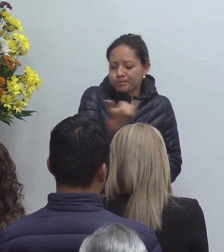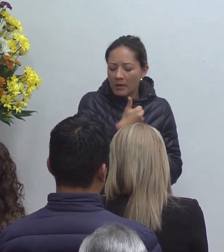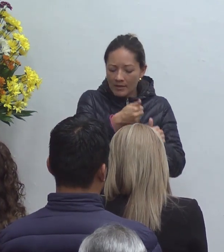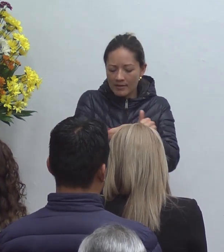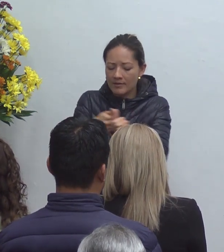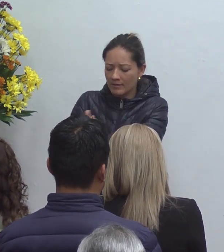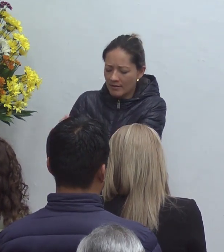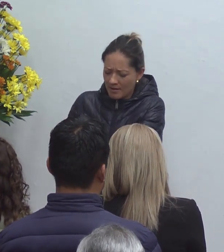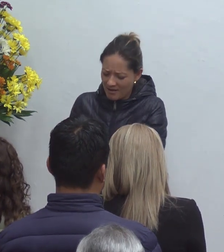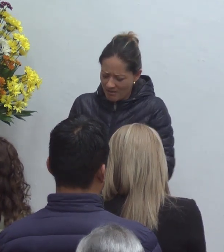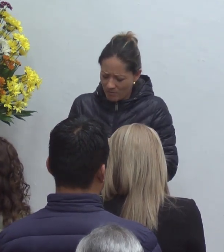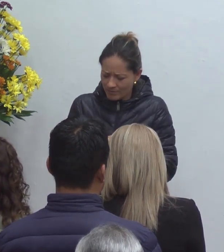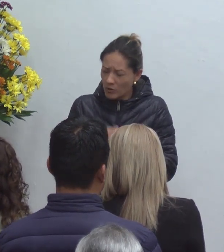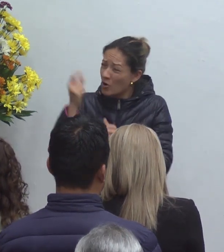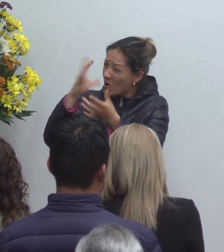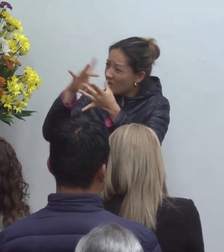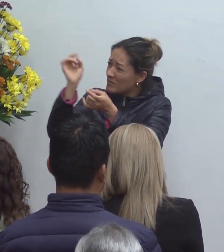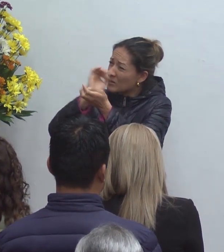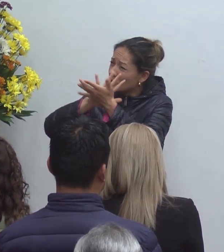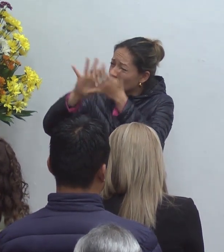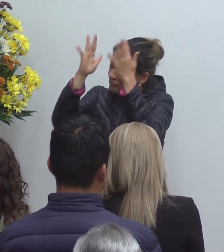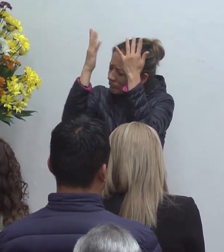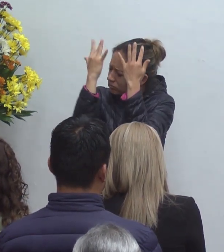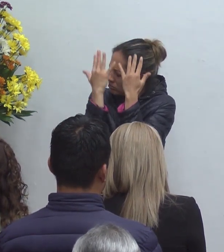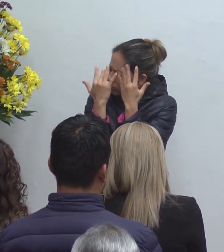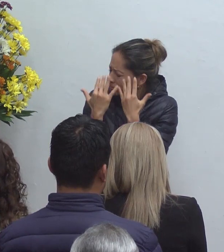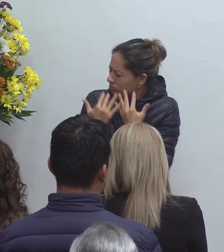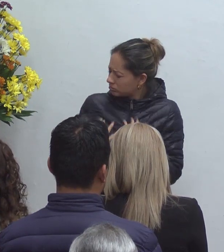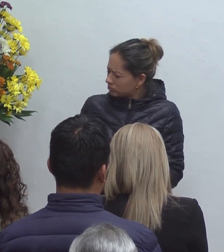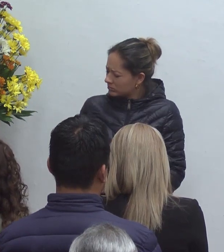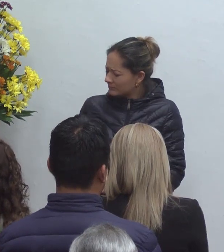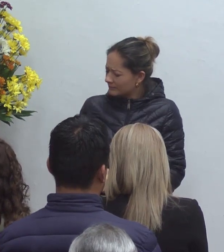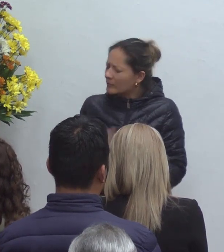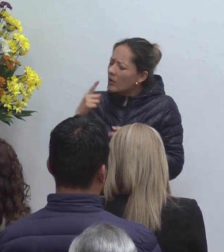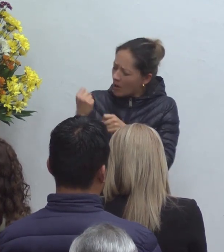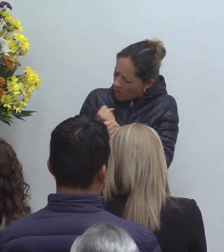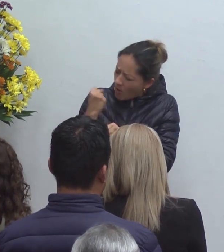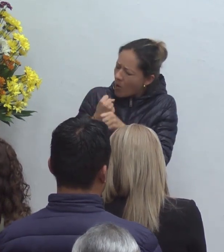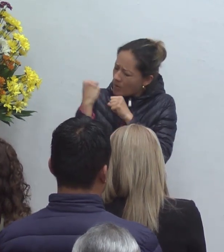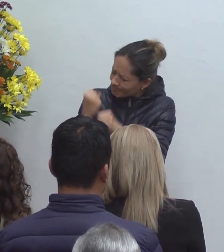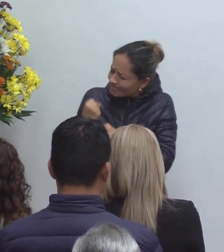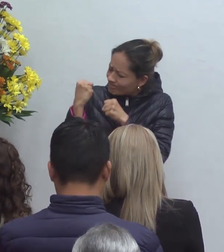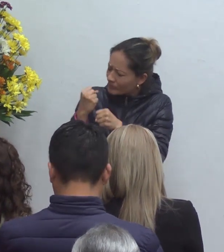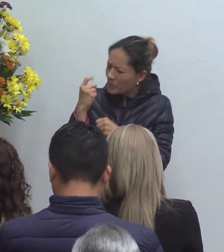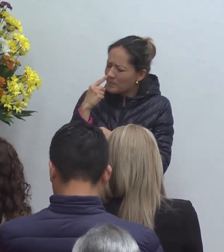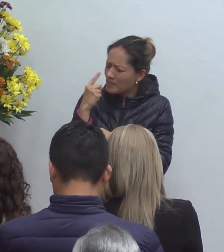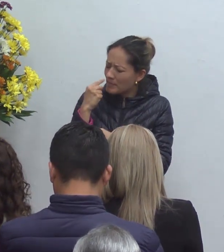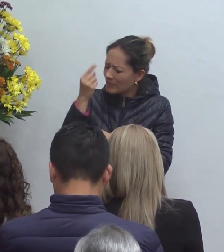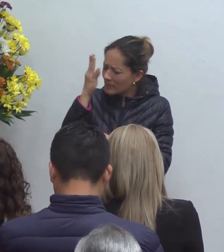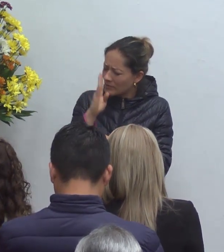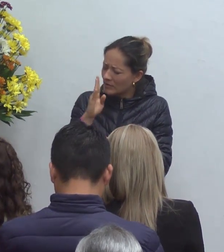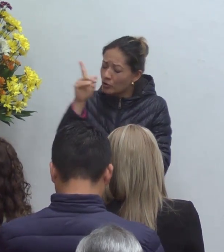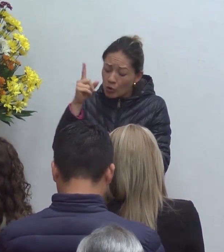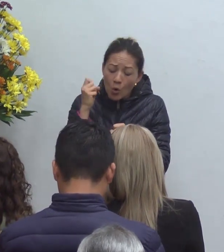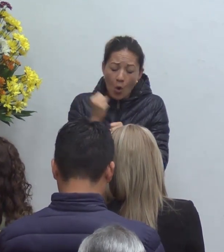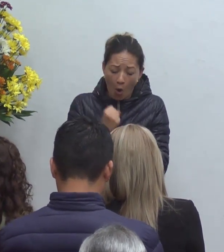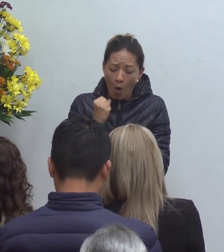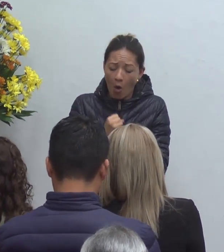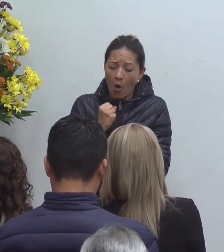derramando señor de tu espíritu señor sobre nuestra cara obra con padre celestial para obra se dé se dé el